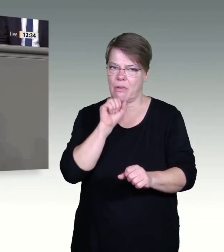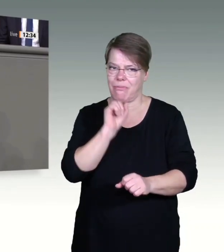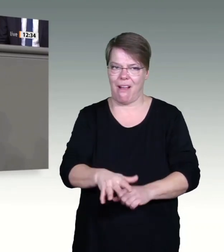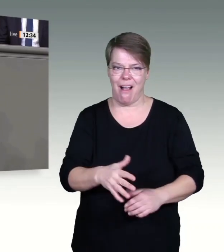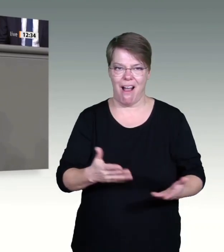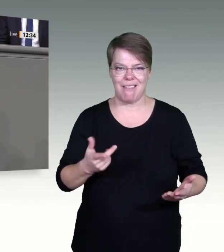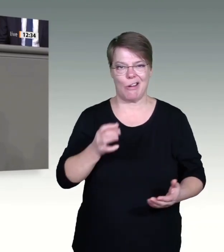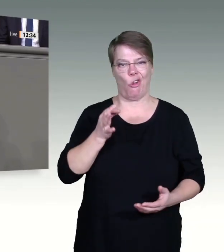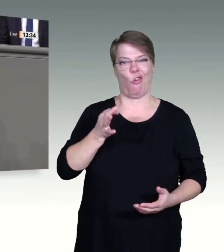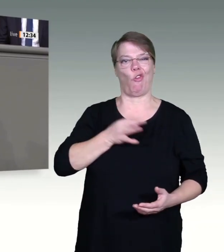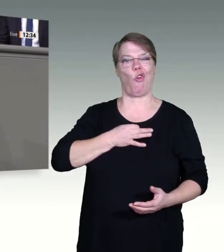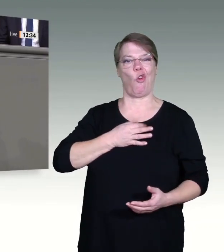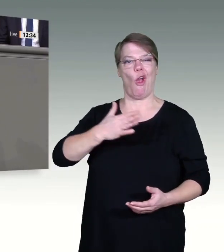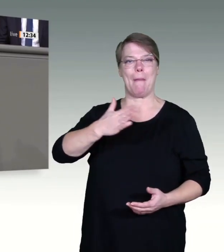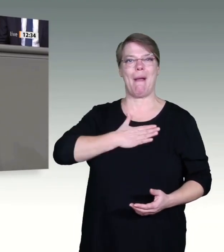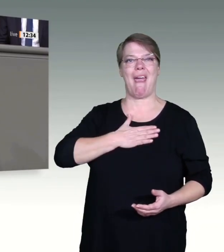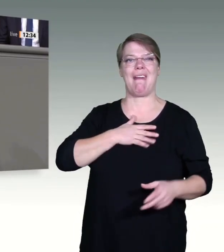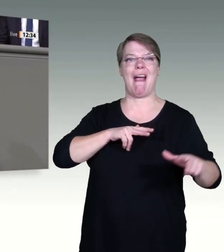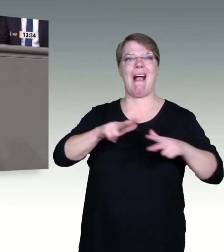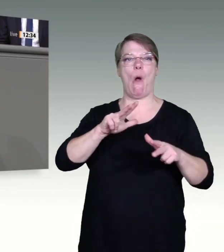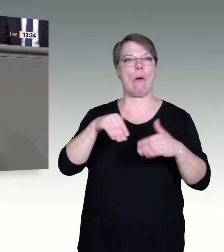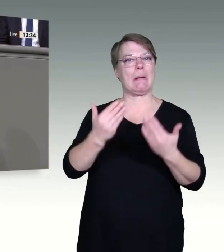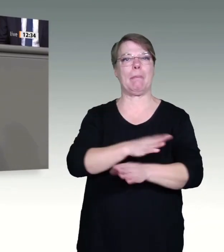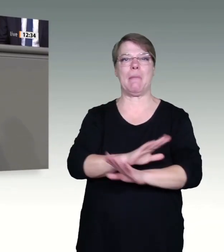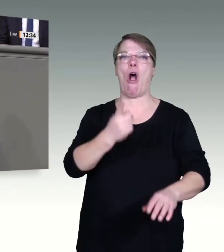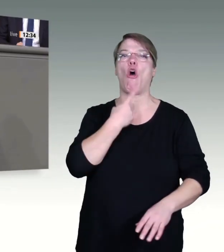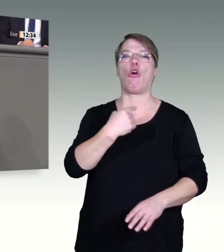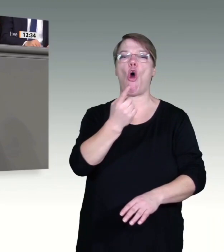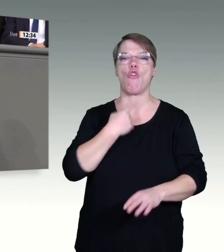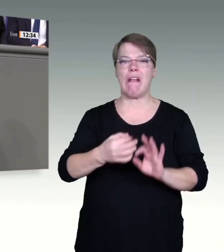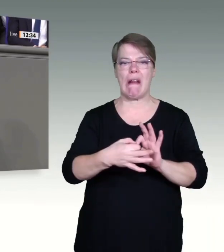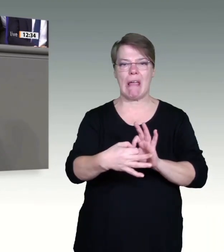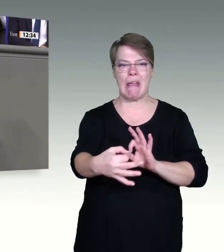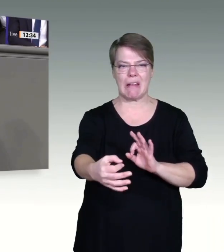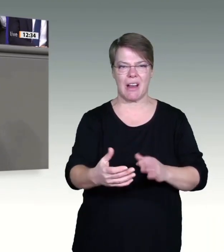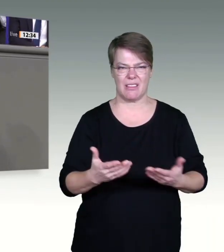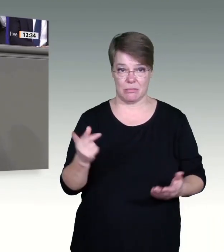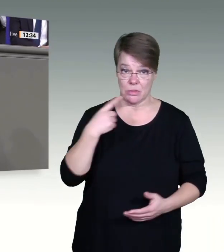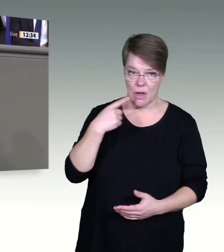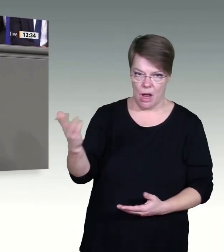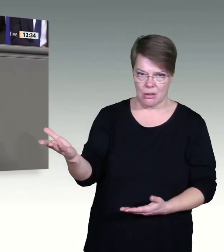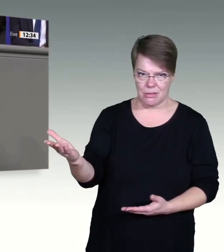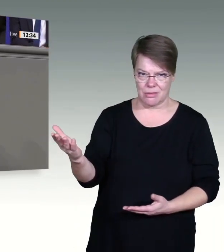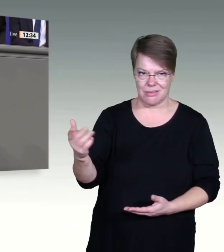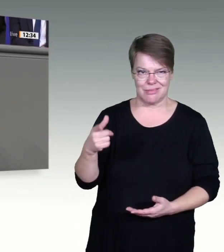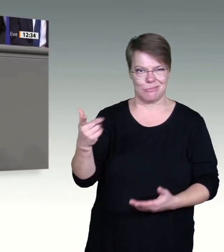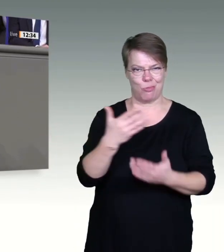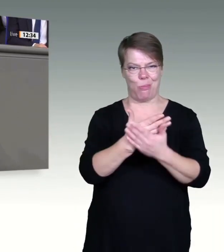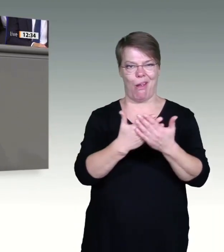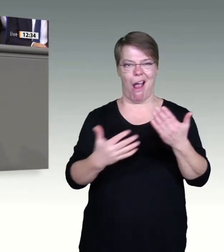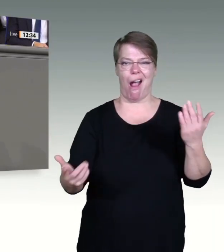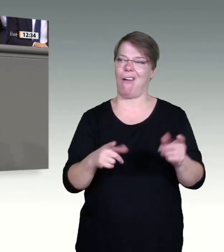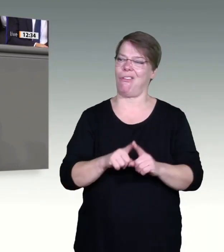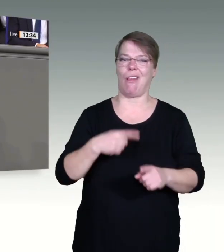vereidigen lassen wollen. Es sind die Grundrechte der Bürger, die Sie wie einen lästigen Klotz am Bein abschütteln wollen, weil es im Kern